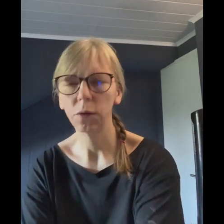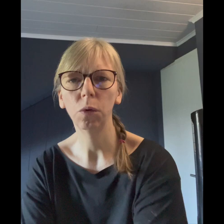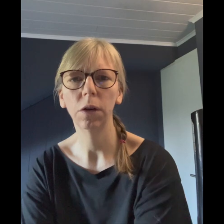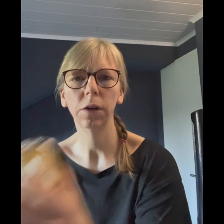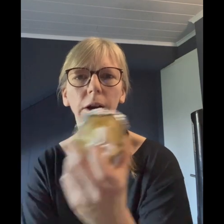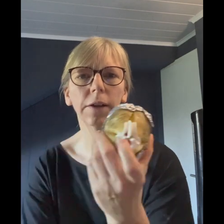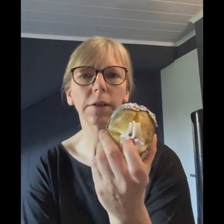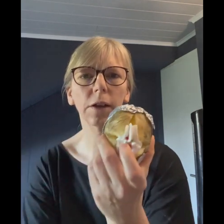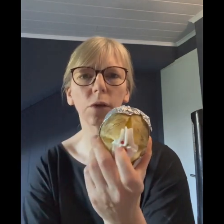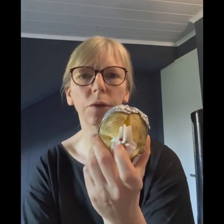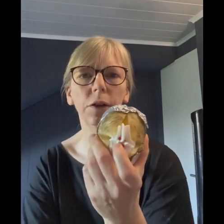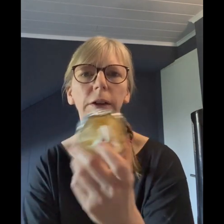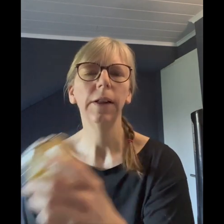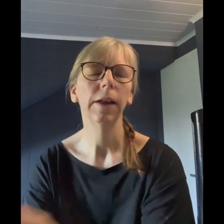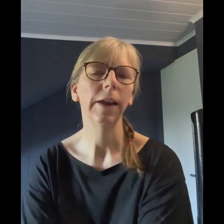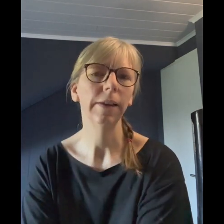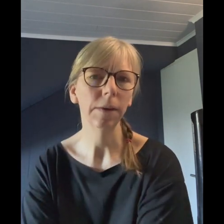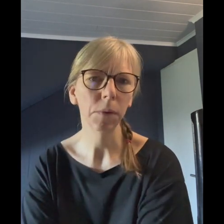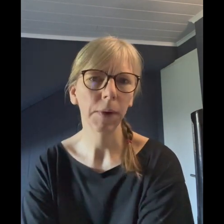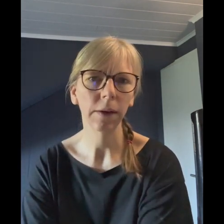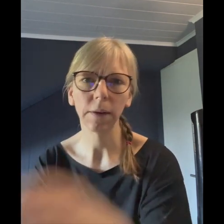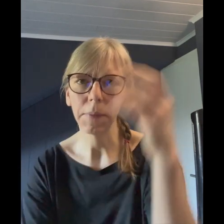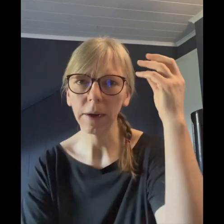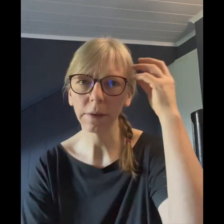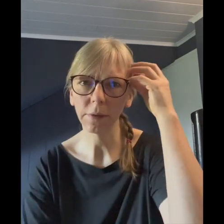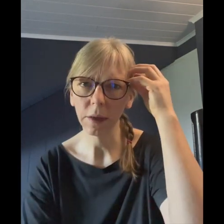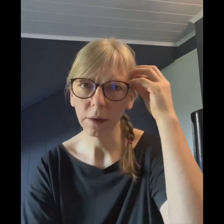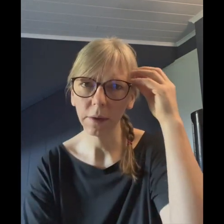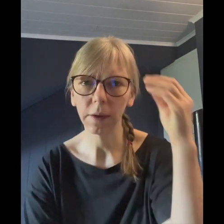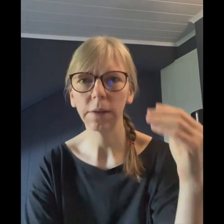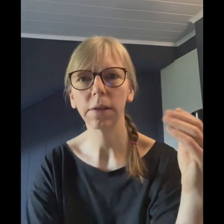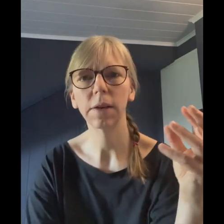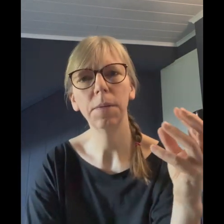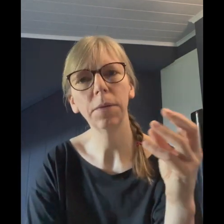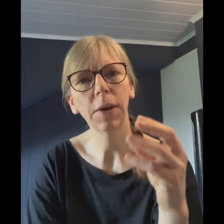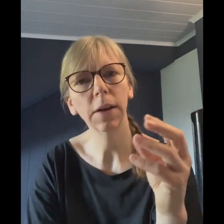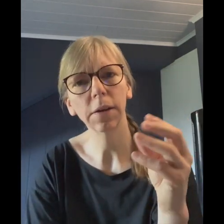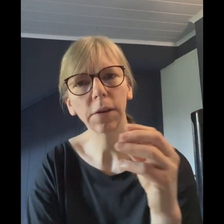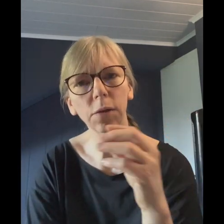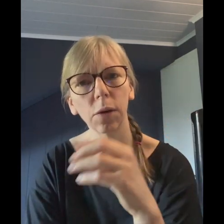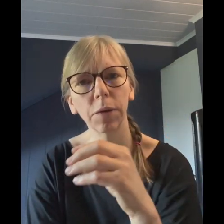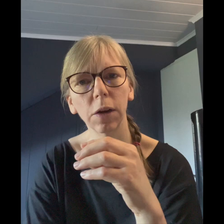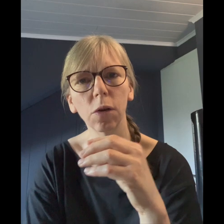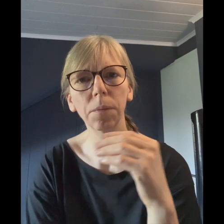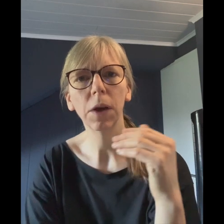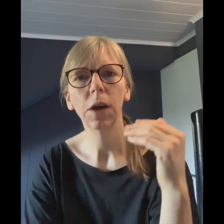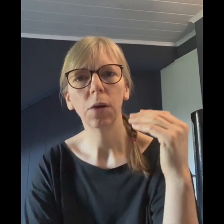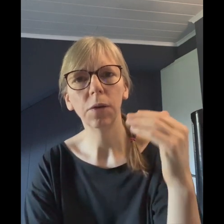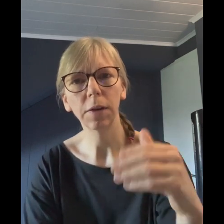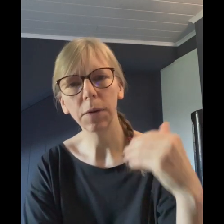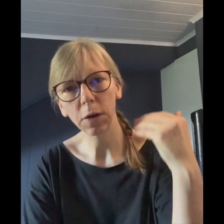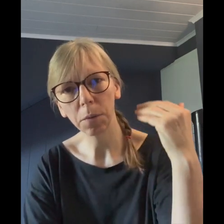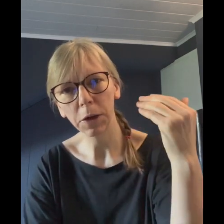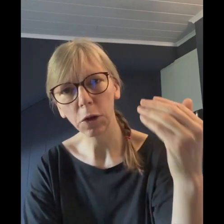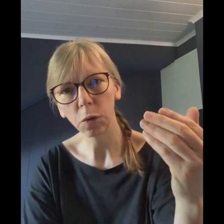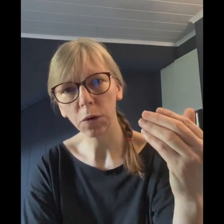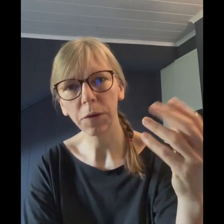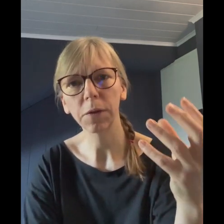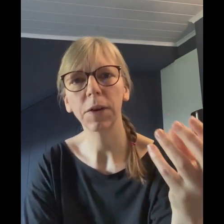Nudeln, Reis, Kartoffeln, in dem Moment merkt das Gehirn das, nimmt wahr, dass der Zucker wieder kommt und deswegen kommt der Jojo-Effekt, weil